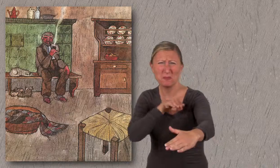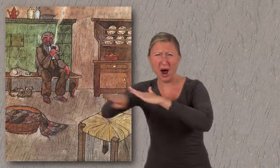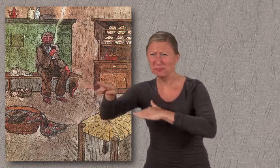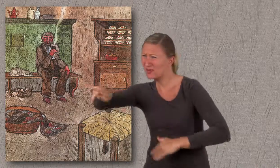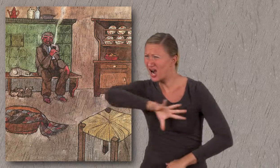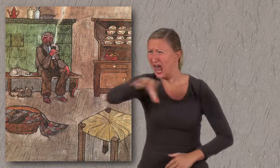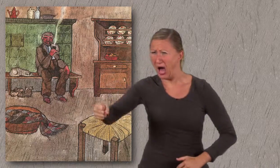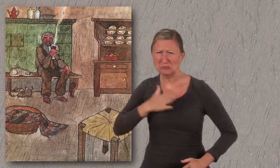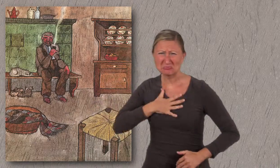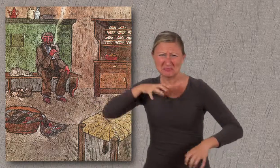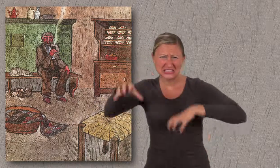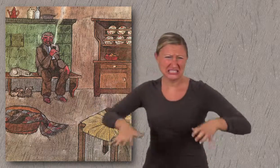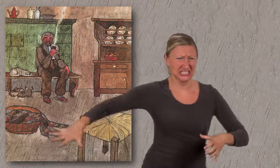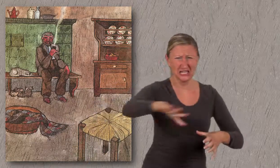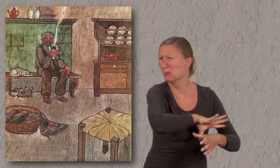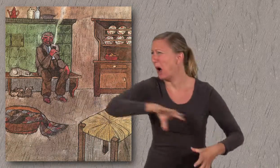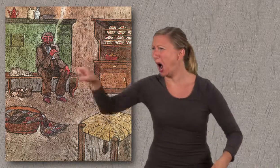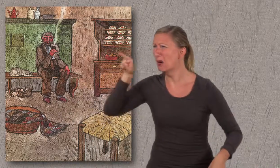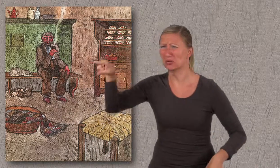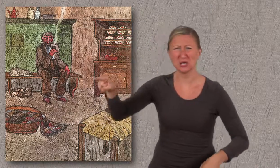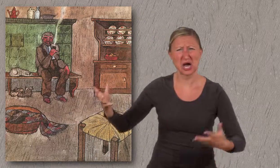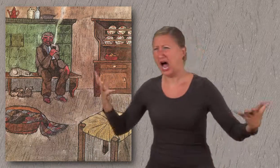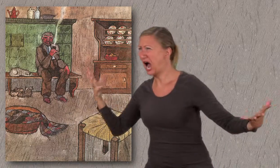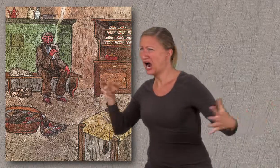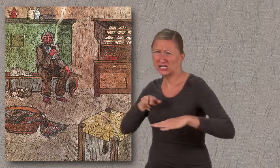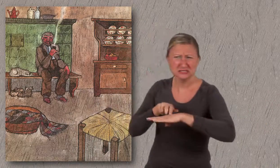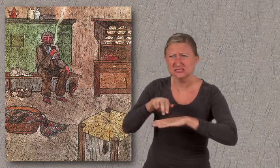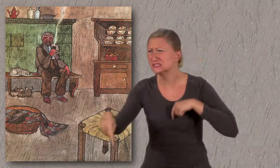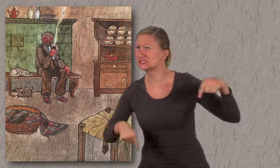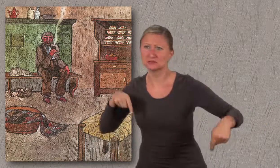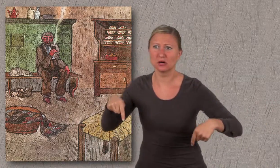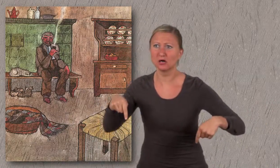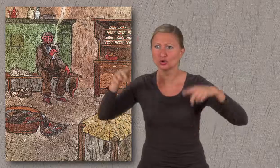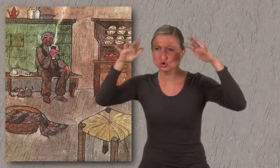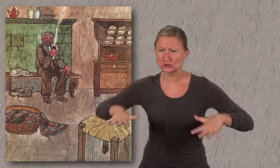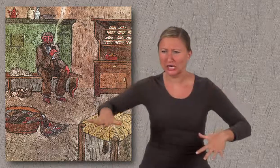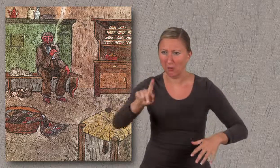geflohen und hat all meine Tiere gestohlen, schrie der Mann, als er im Schnee die vielen Spuren entdeckte.